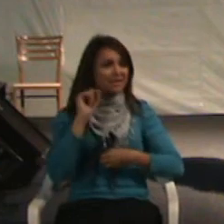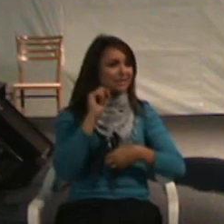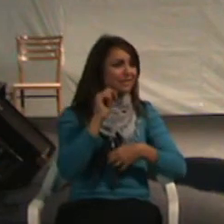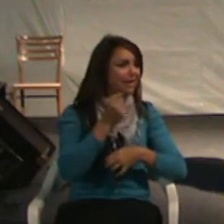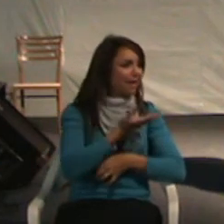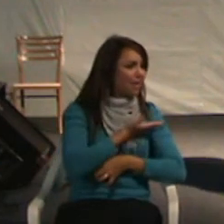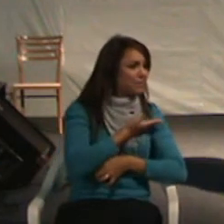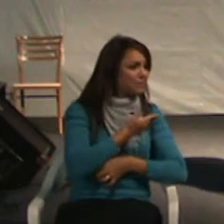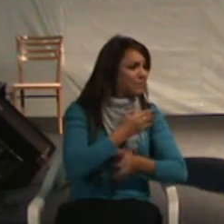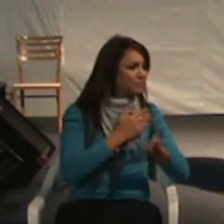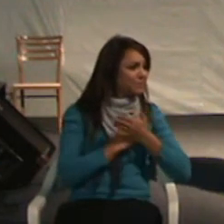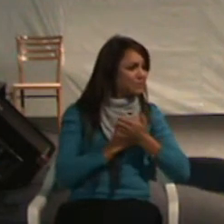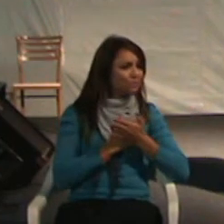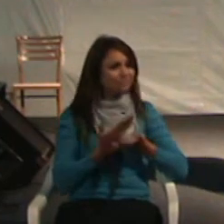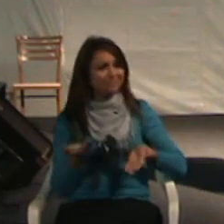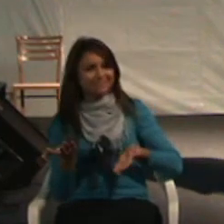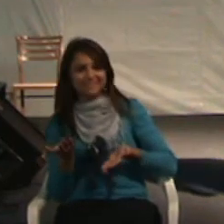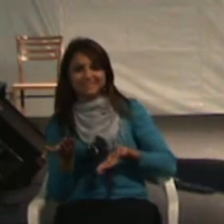contar?